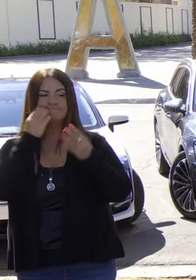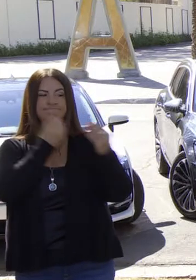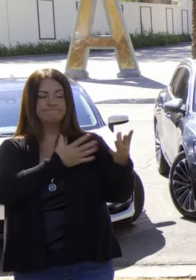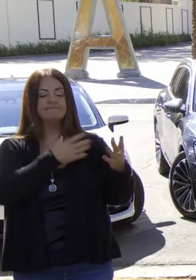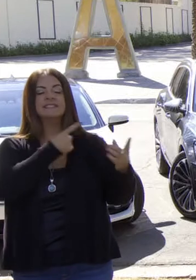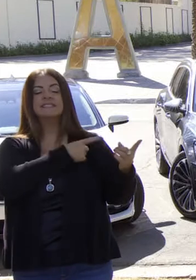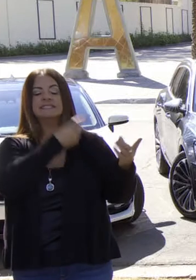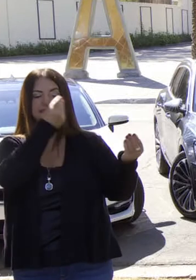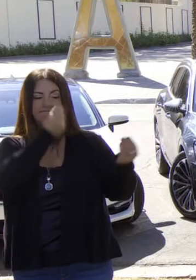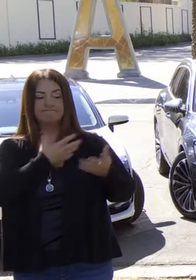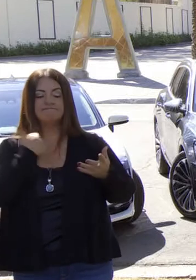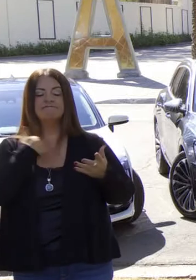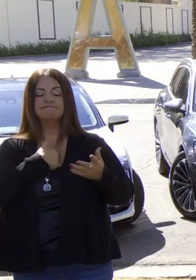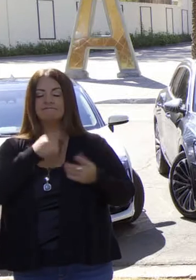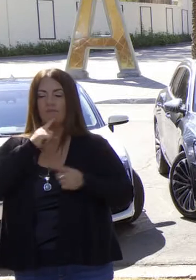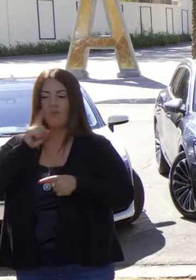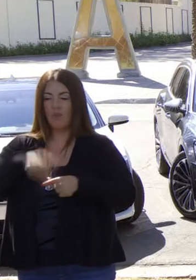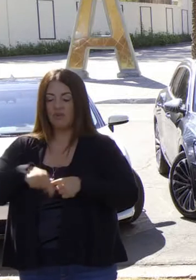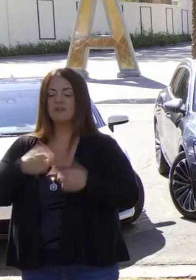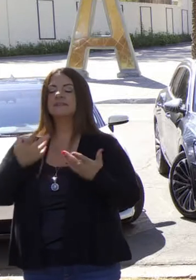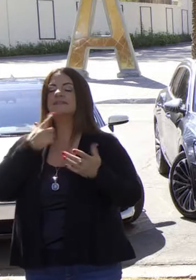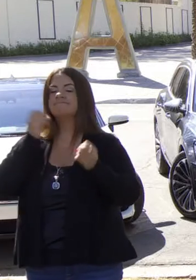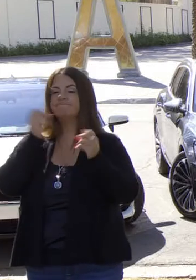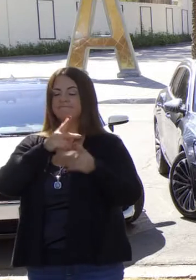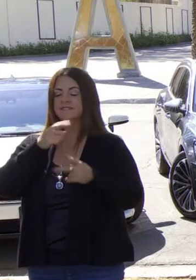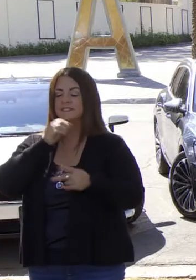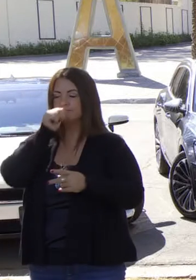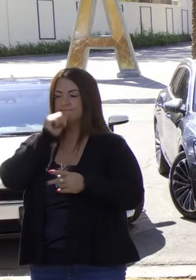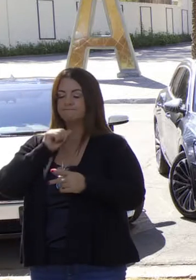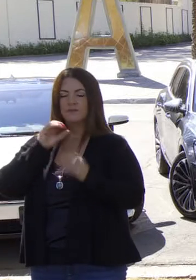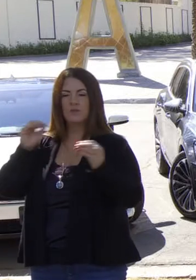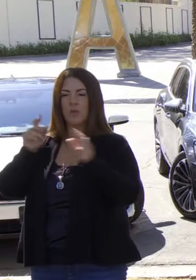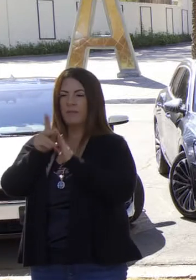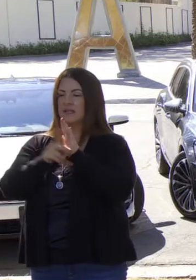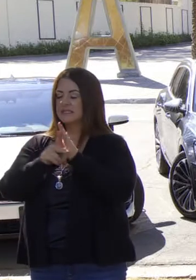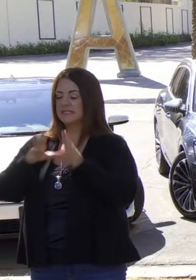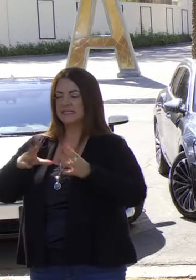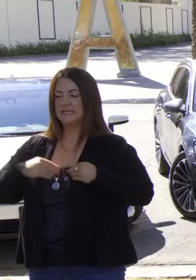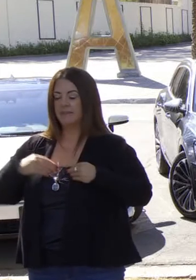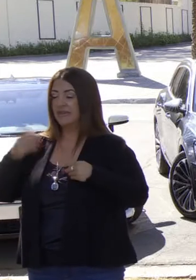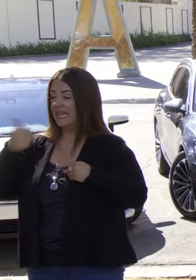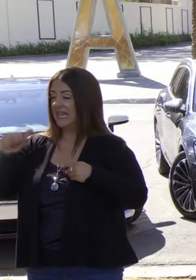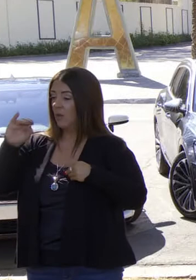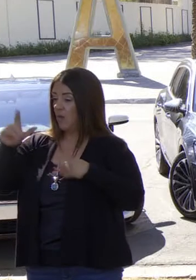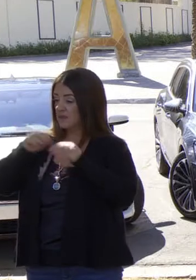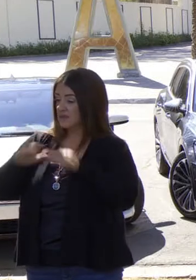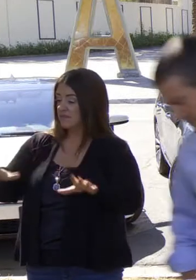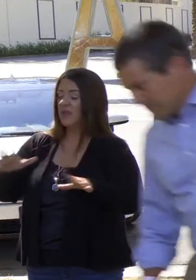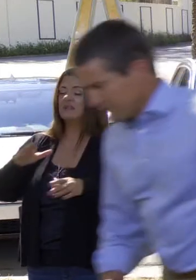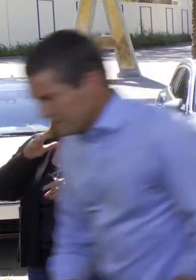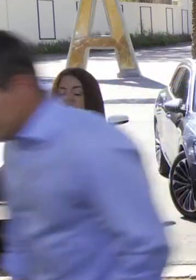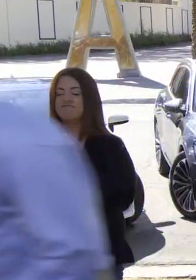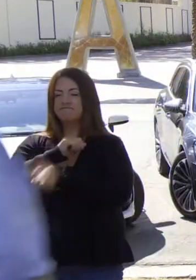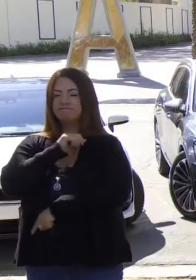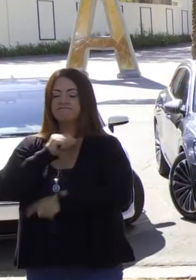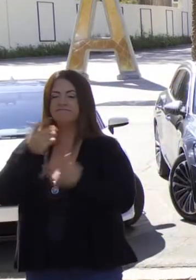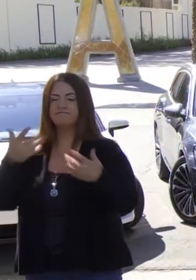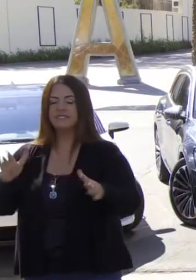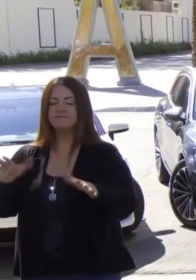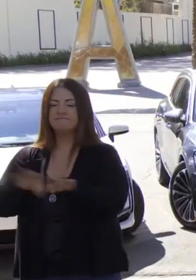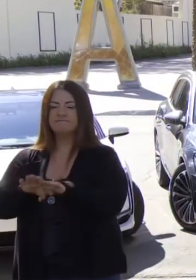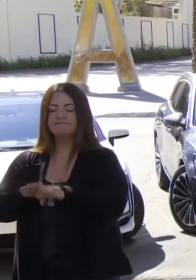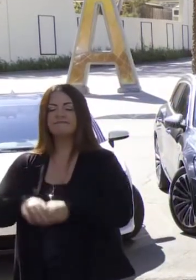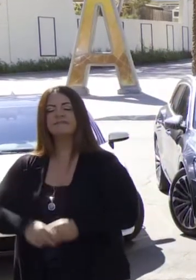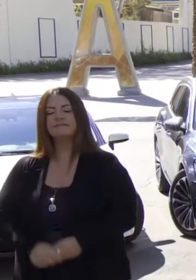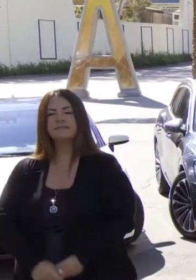obedeciendo el mandato del gobernador de esta norma de cero tolerancia para estos